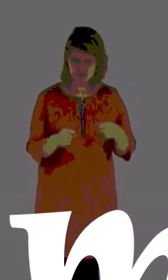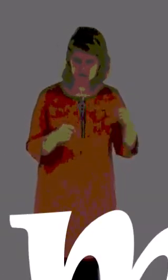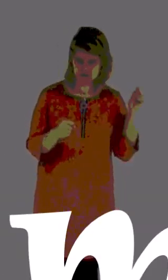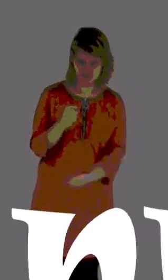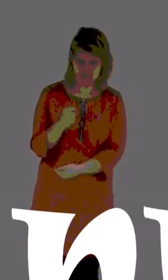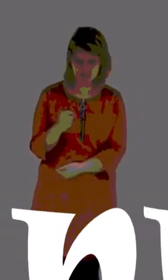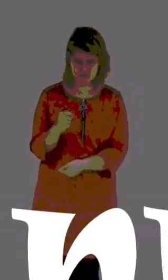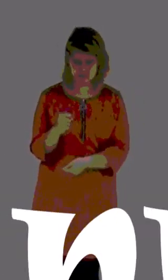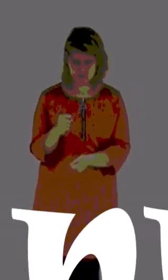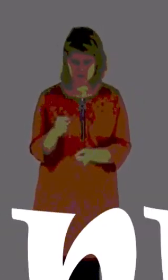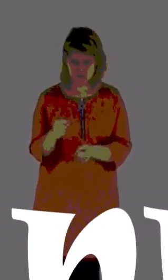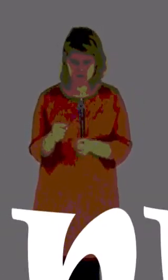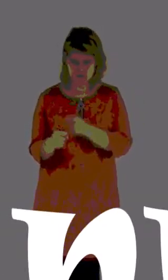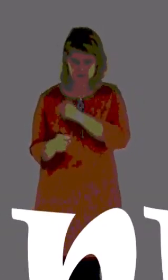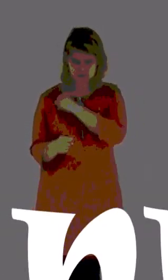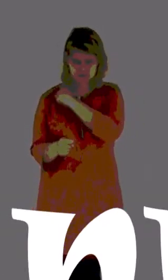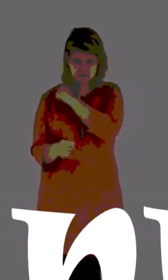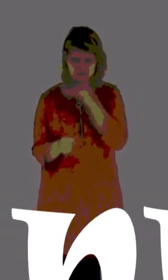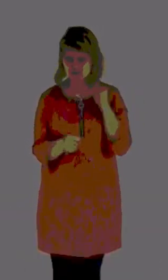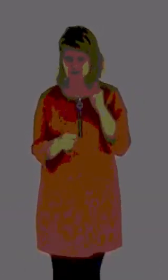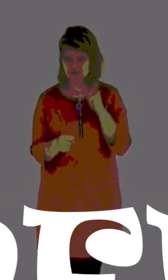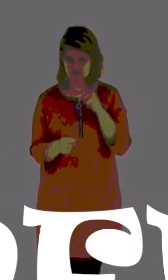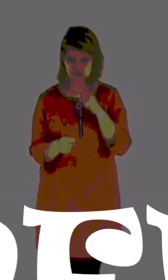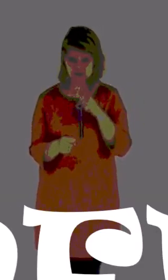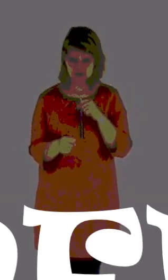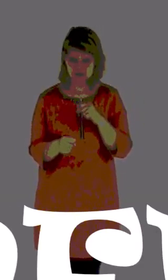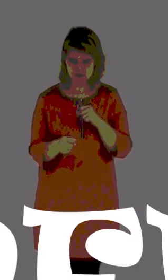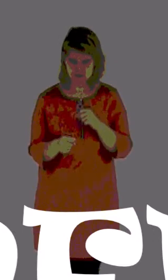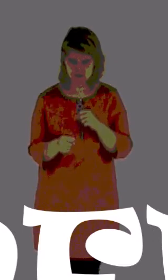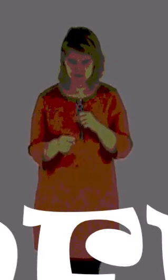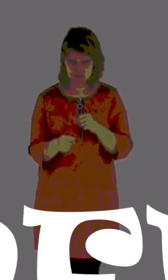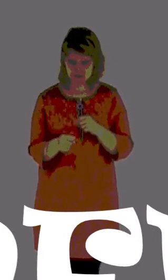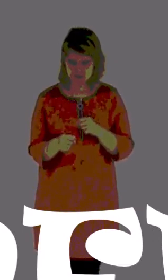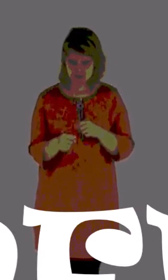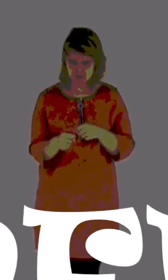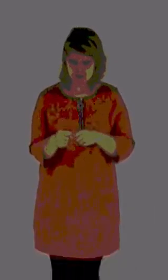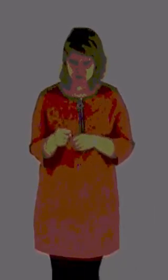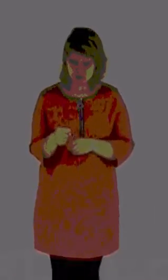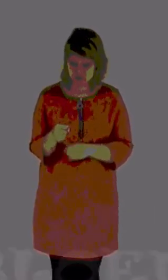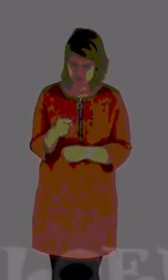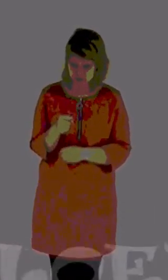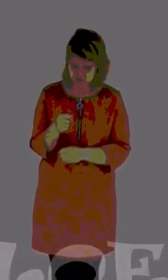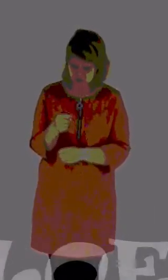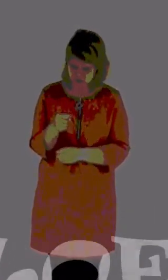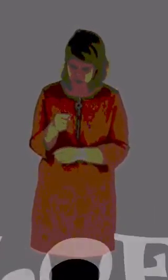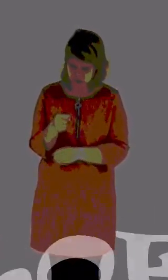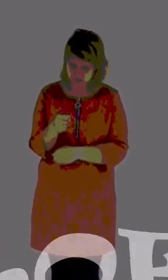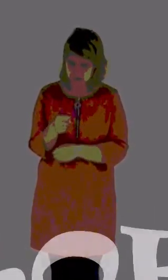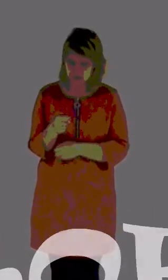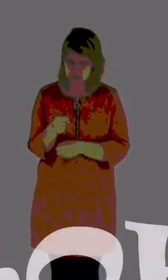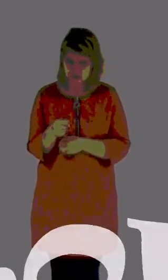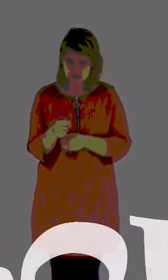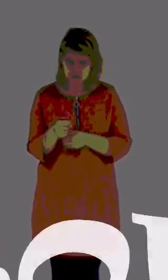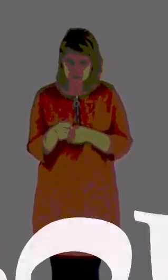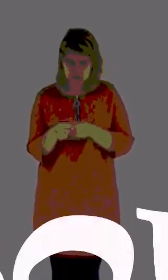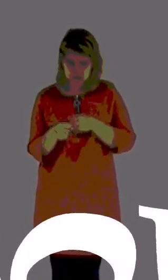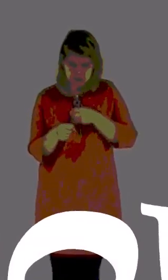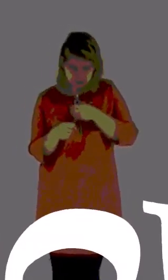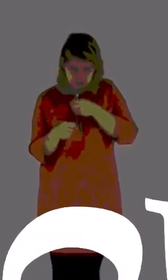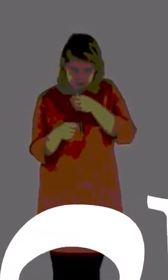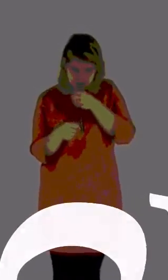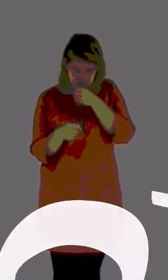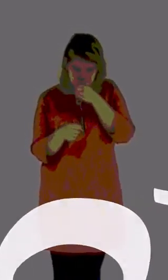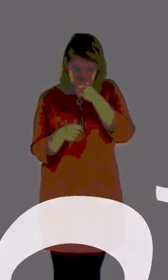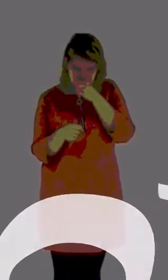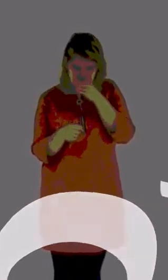kap de benen en heel de hoofd weg. Hij vindt bloed op en gaat zijn